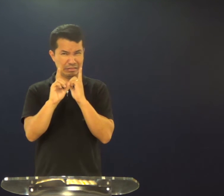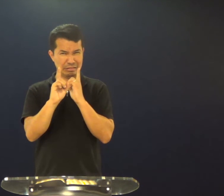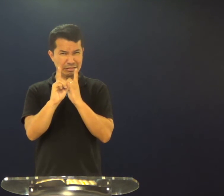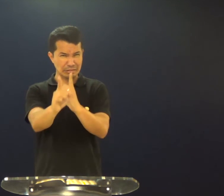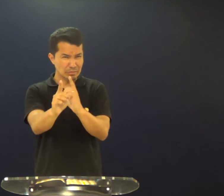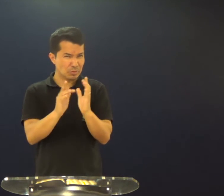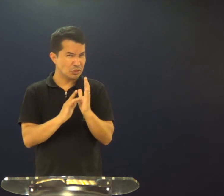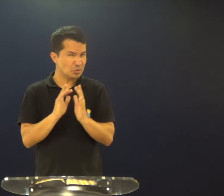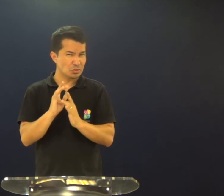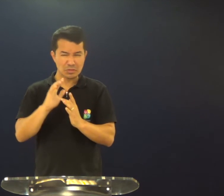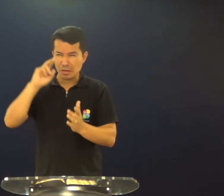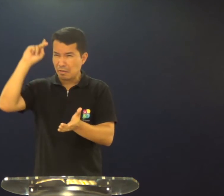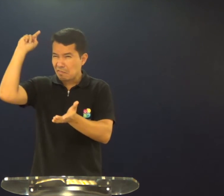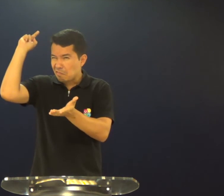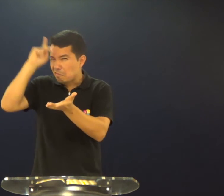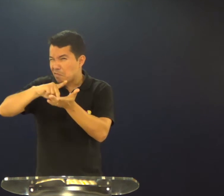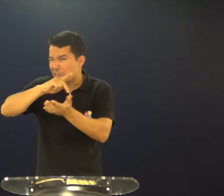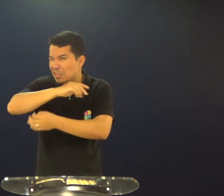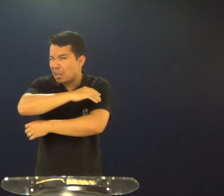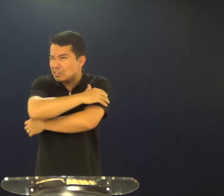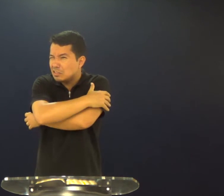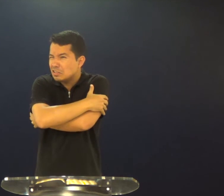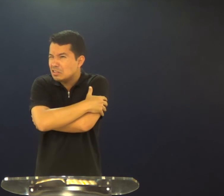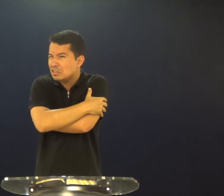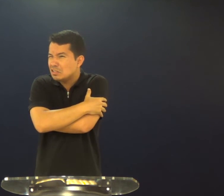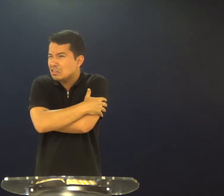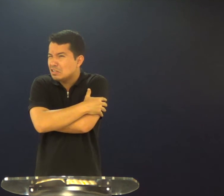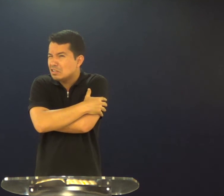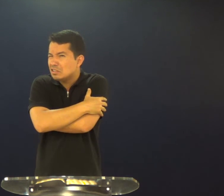você tem sido um discípulo de Jesus verdadeiramente?